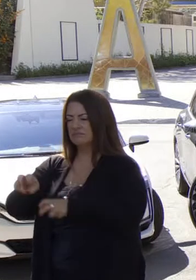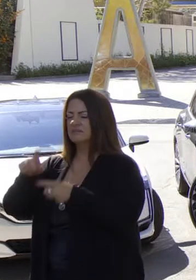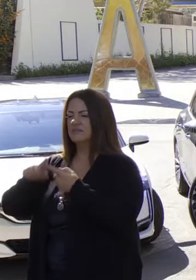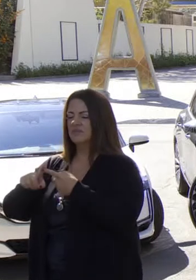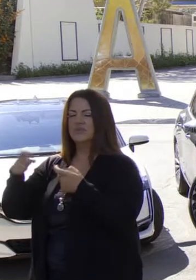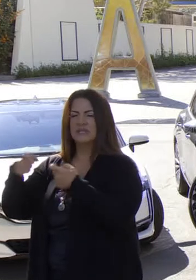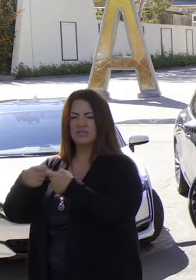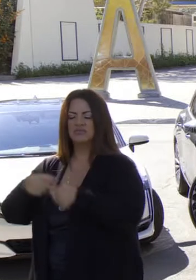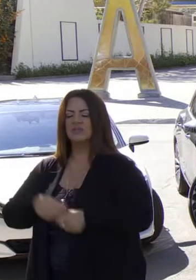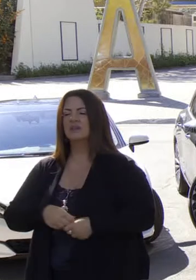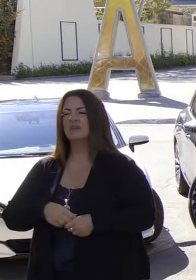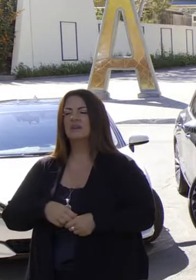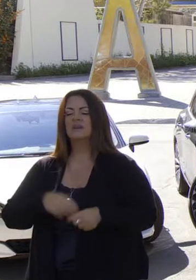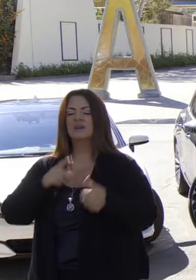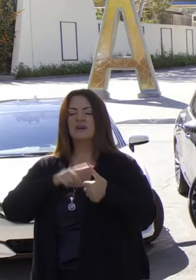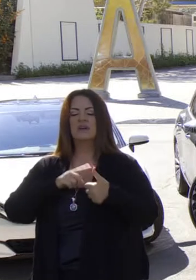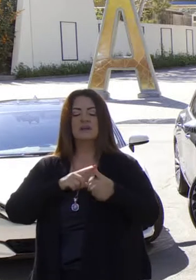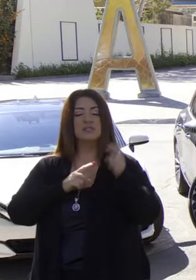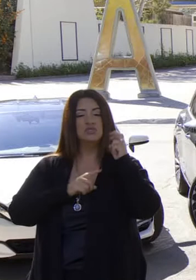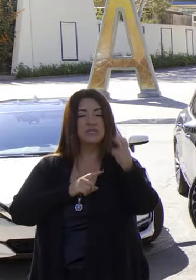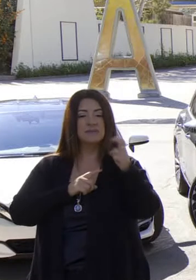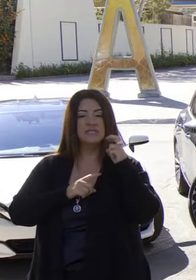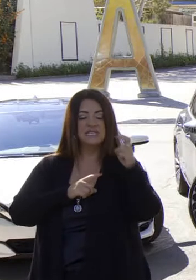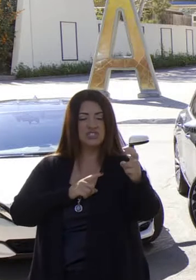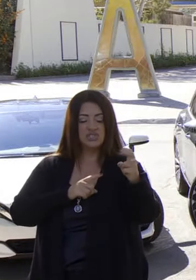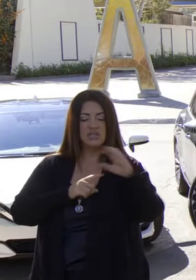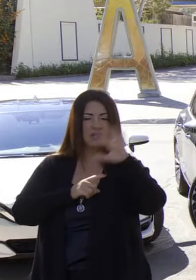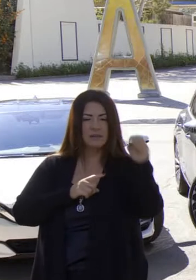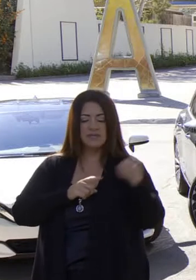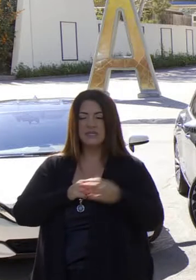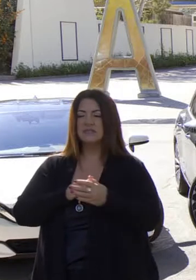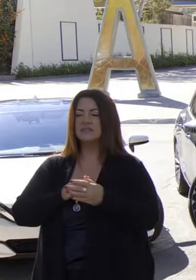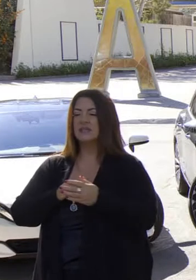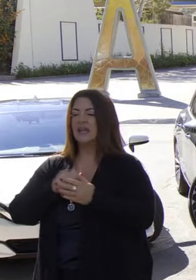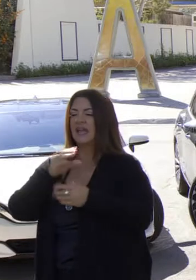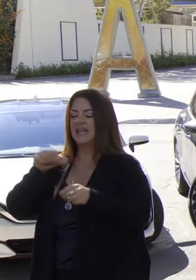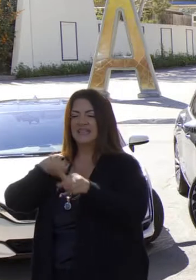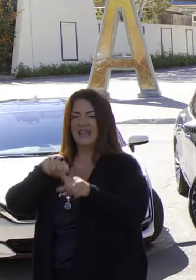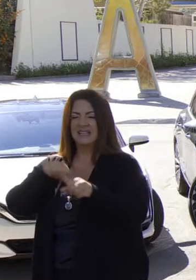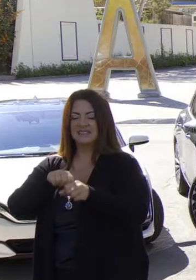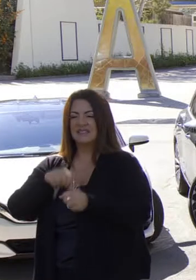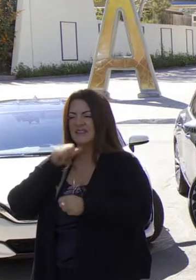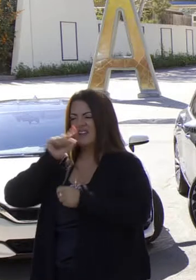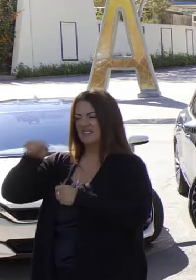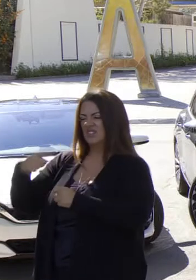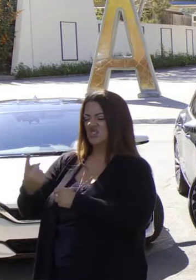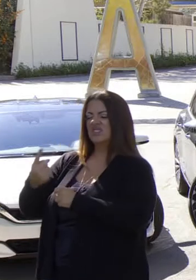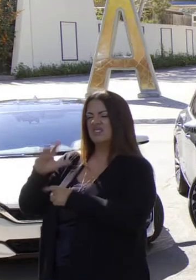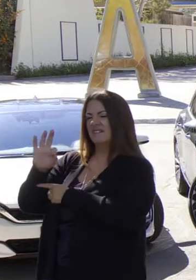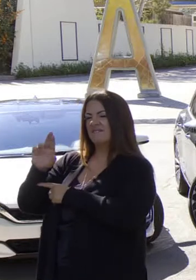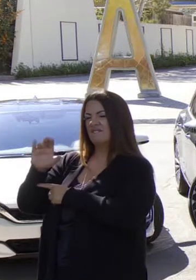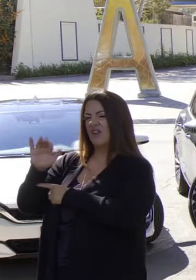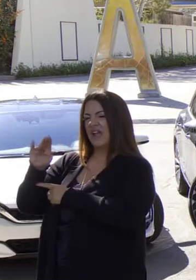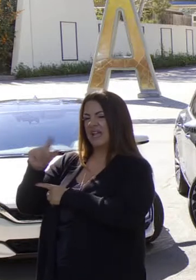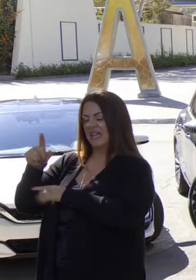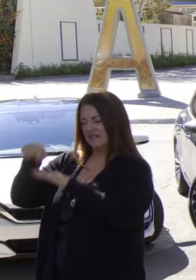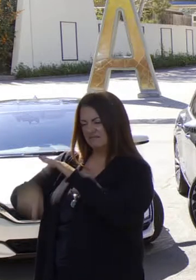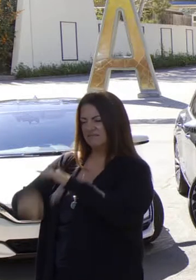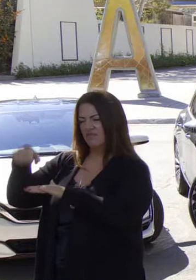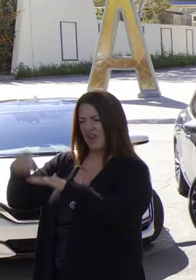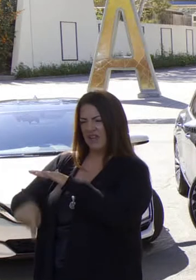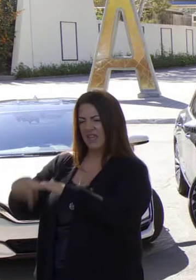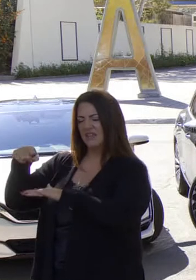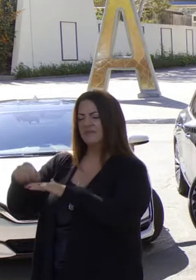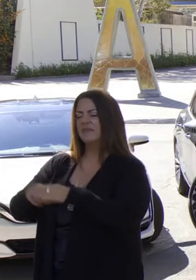con las flotas de transportes, la otra con cuestiones de combustibles fósiles ampliamente, no solo la fracturación